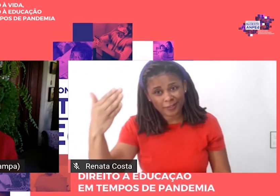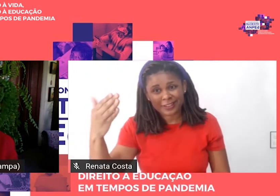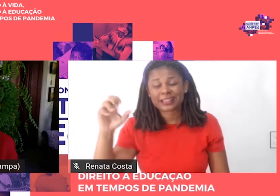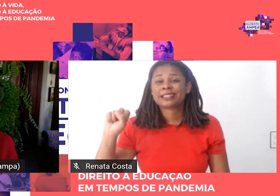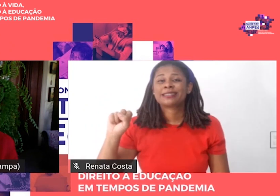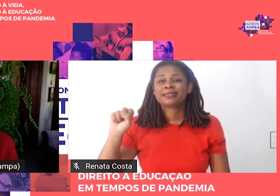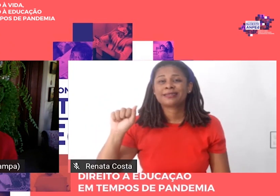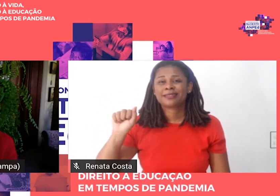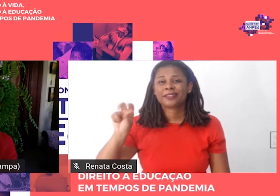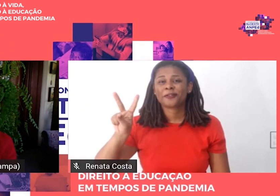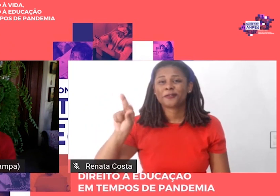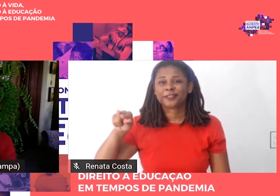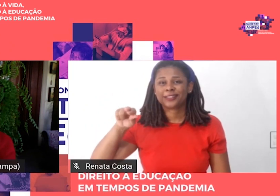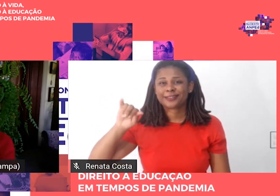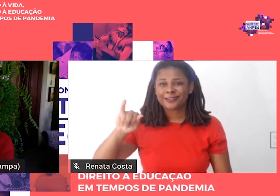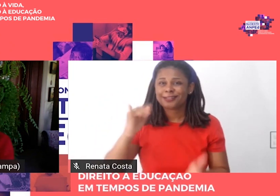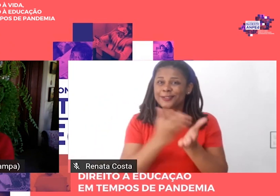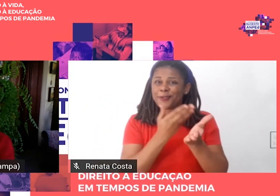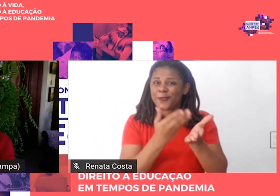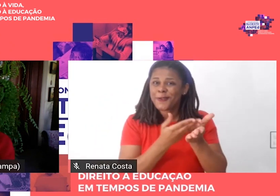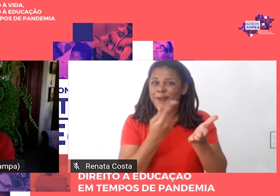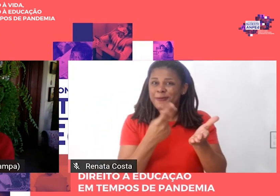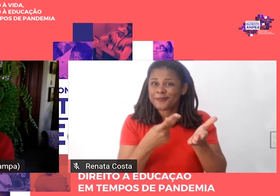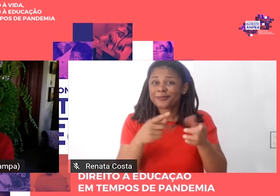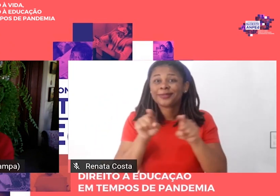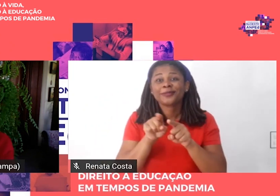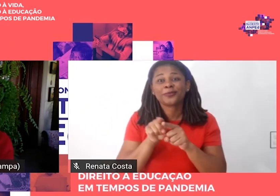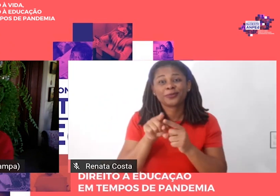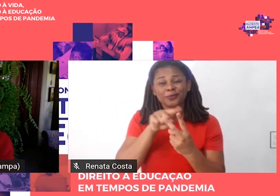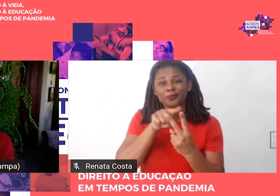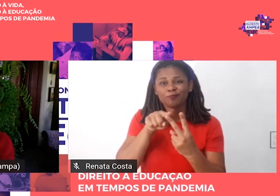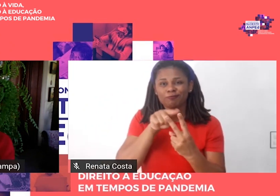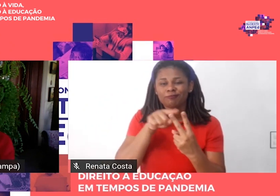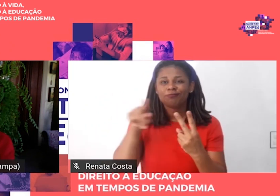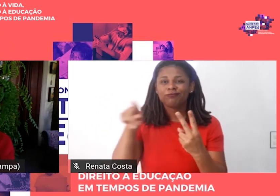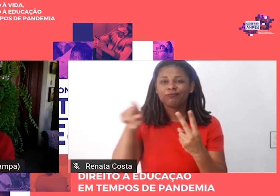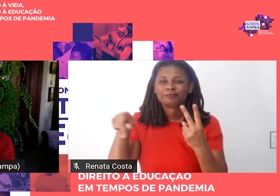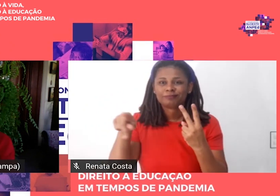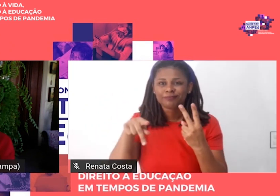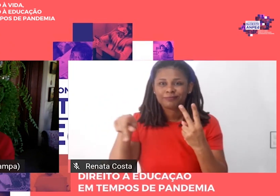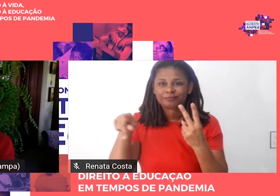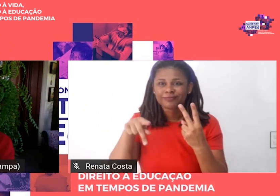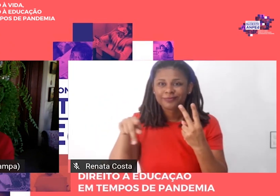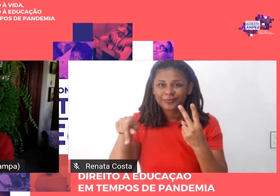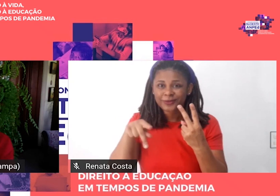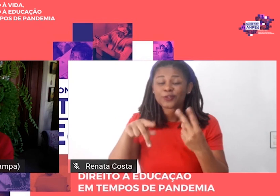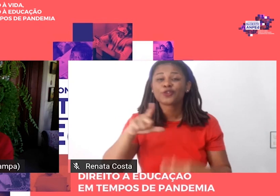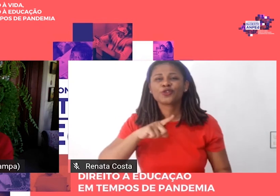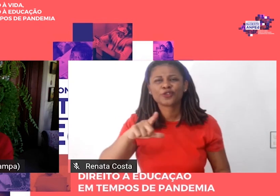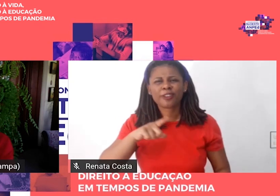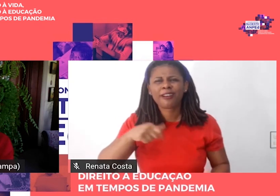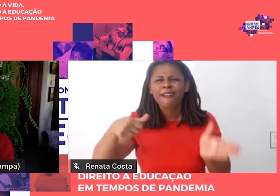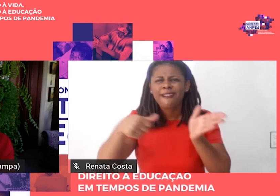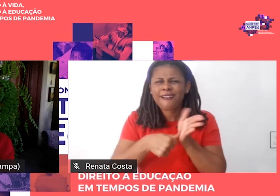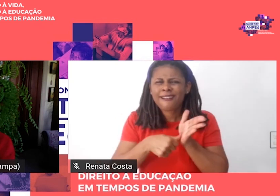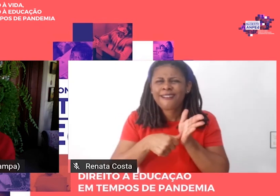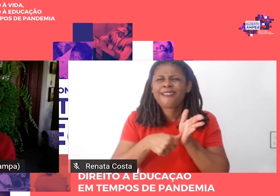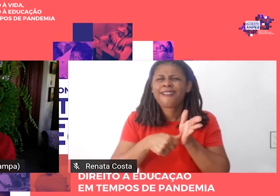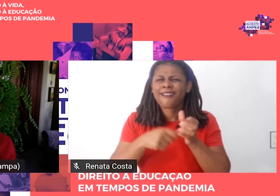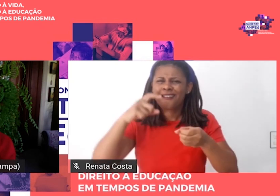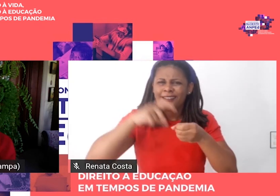e a os dois professores, associados da Ampede, distinguidos